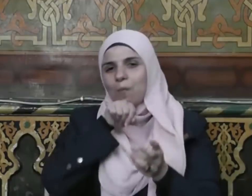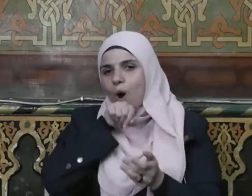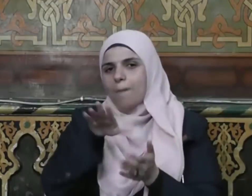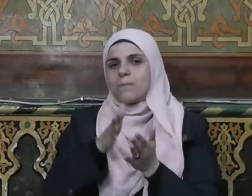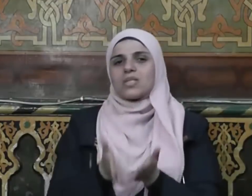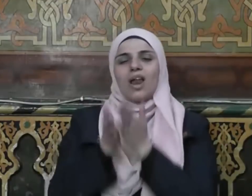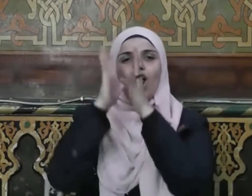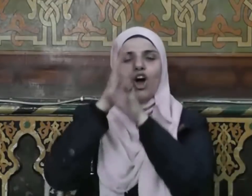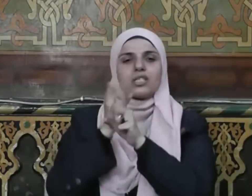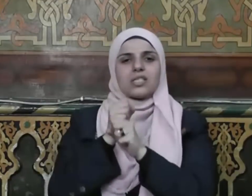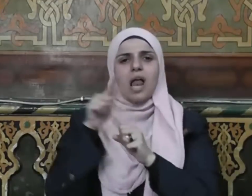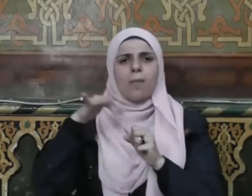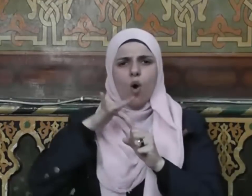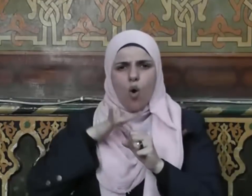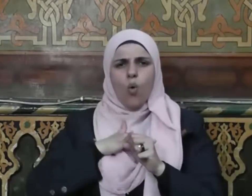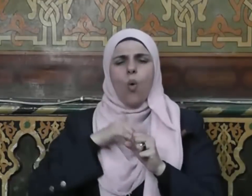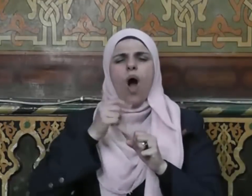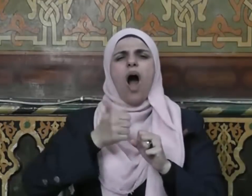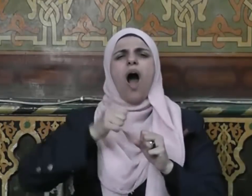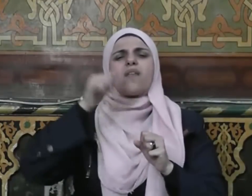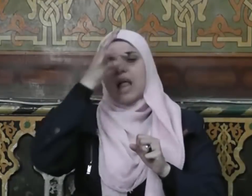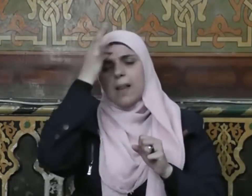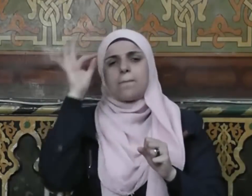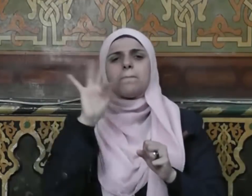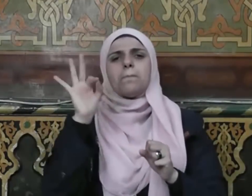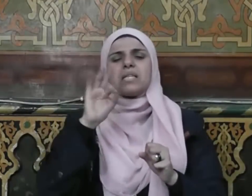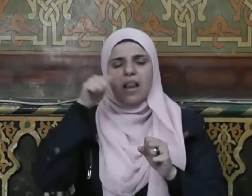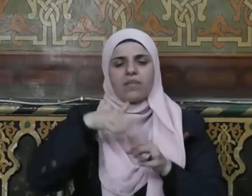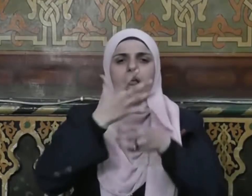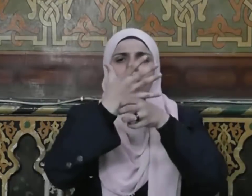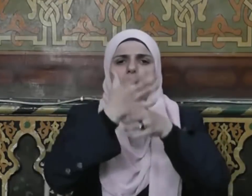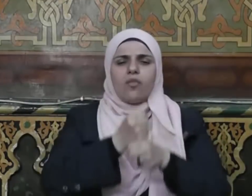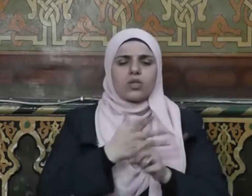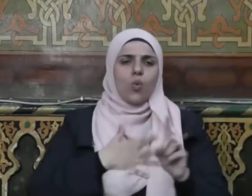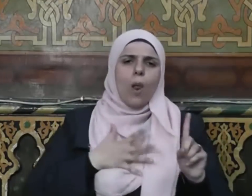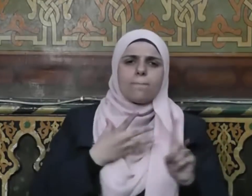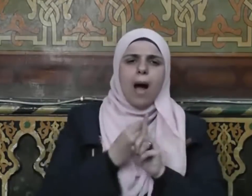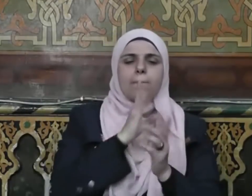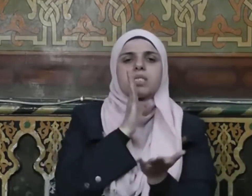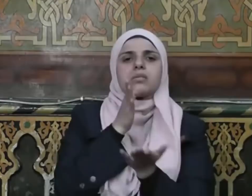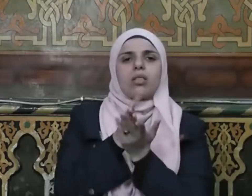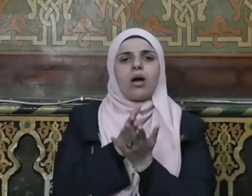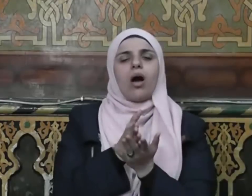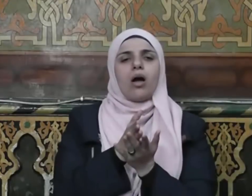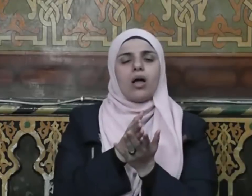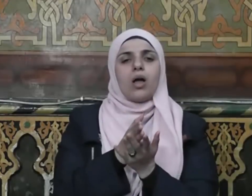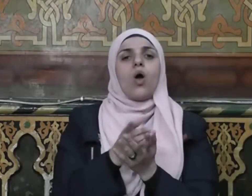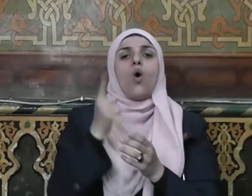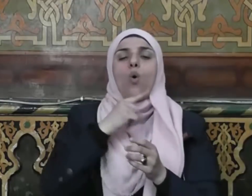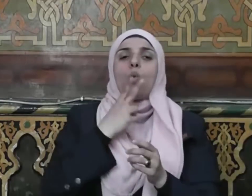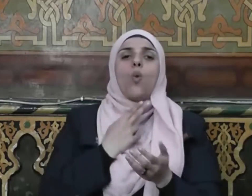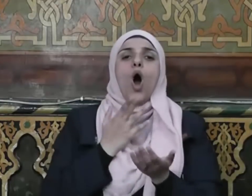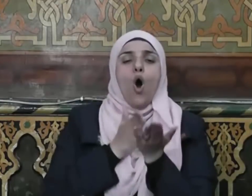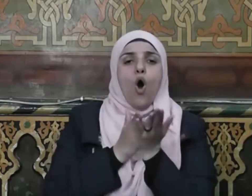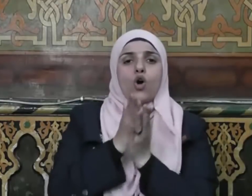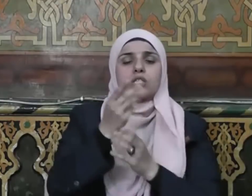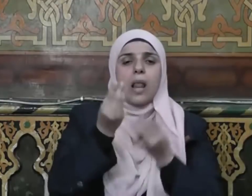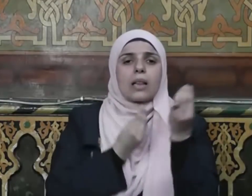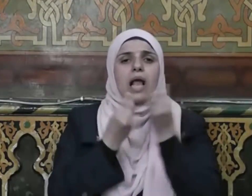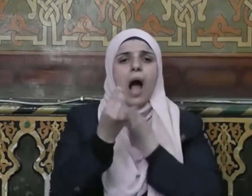عليه وسلم قد ضرب أروع الأمثلة في الوفاء والمحبة الصادقة وحسن المعاملة